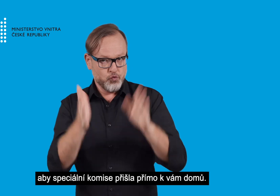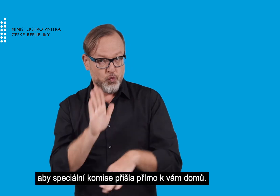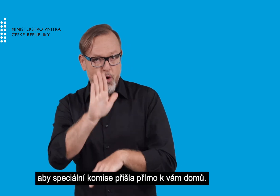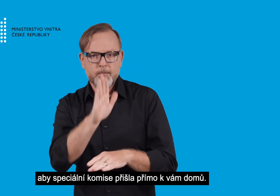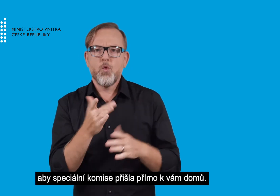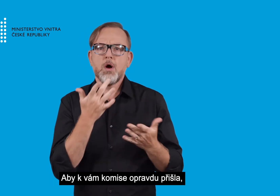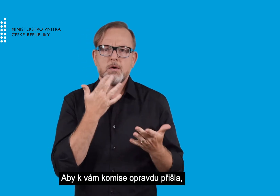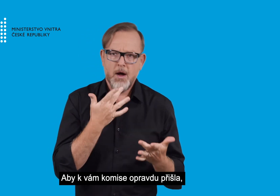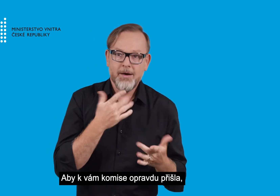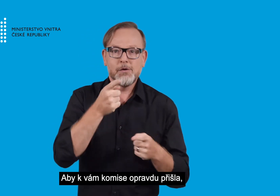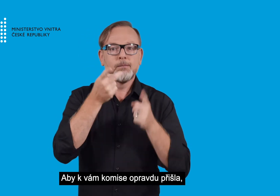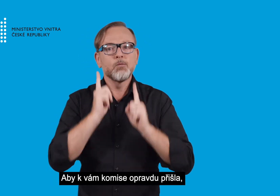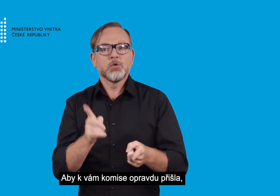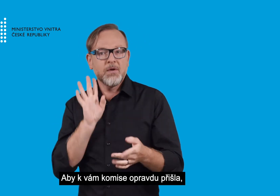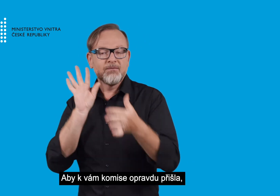k vám domů.